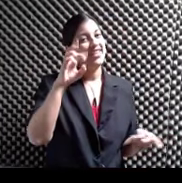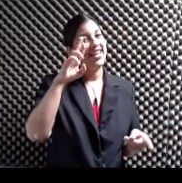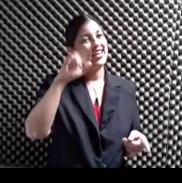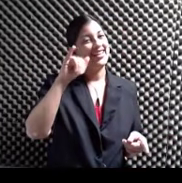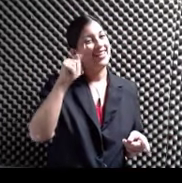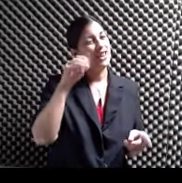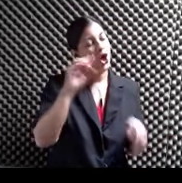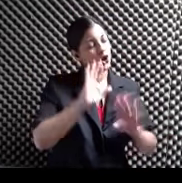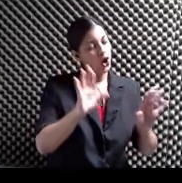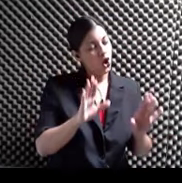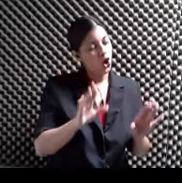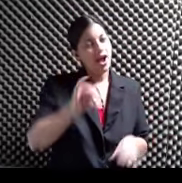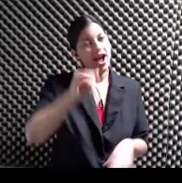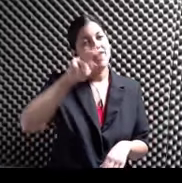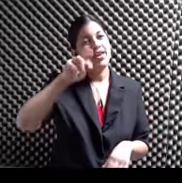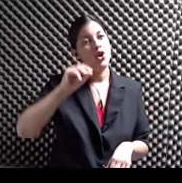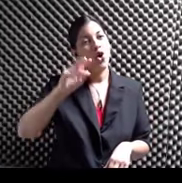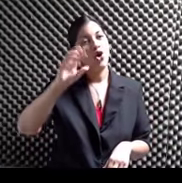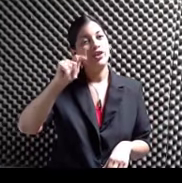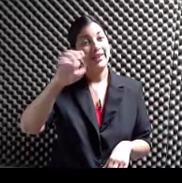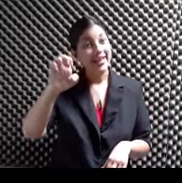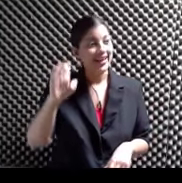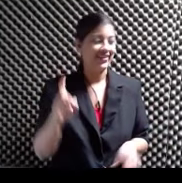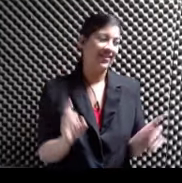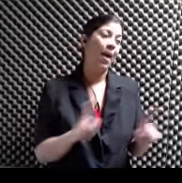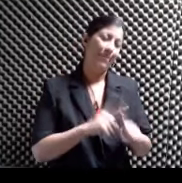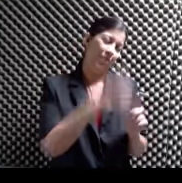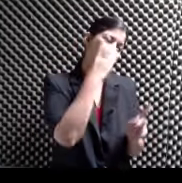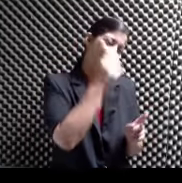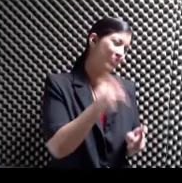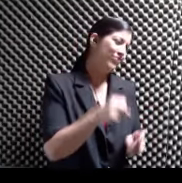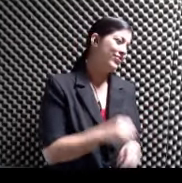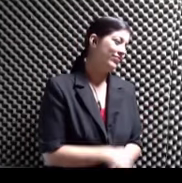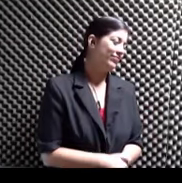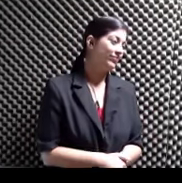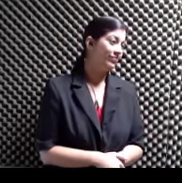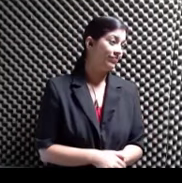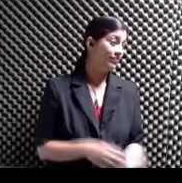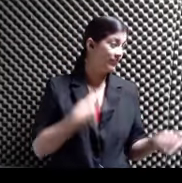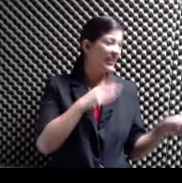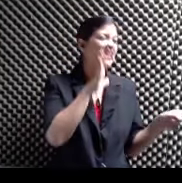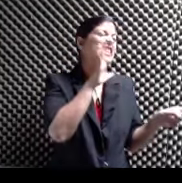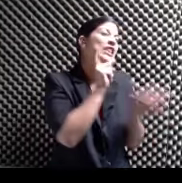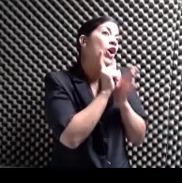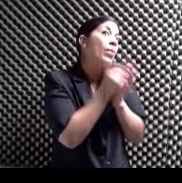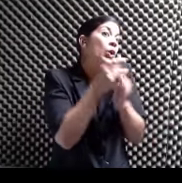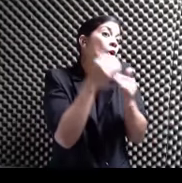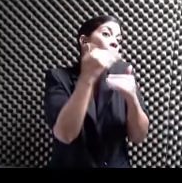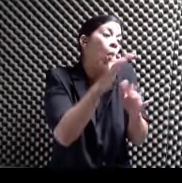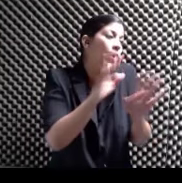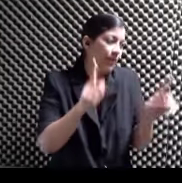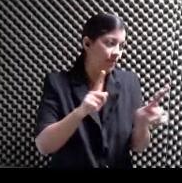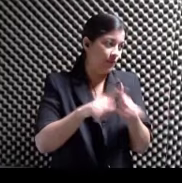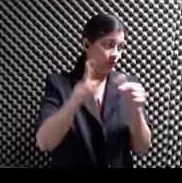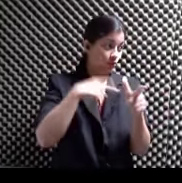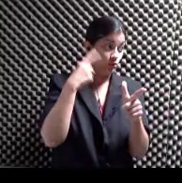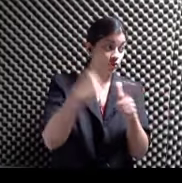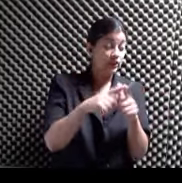Pero Dormido Sí Mira Ya tienes cinco minutos Pero entonces Te voy a contar Una cosita Que